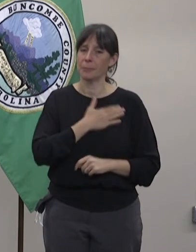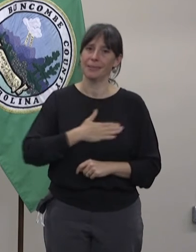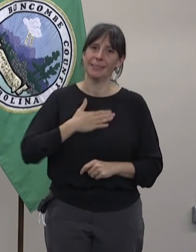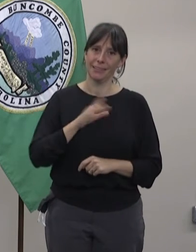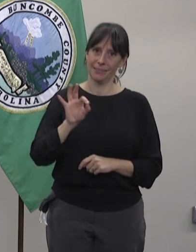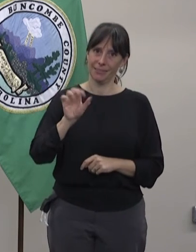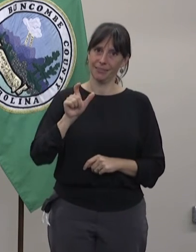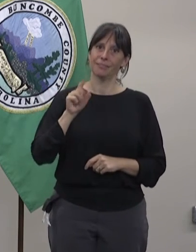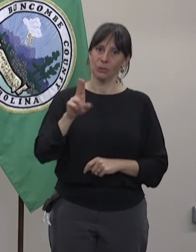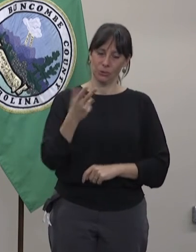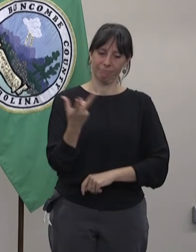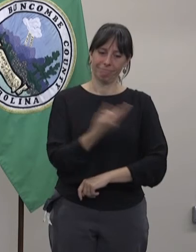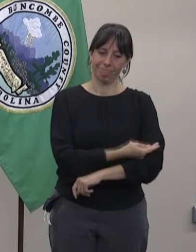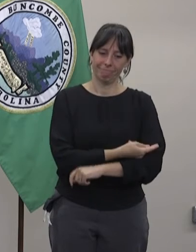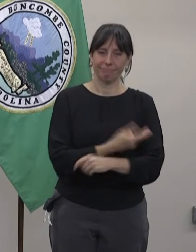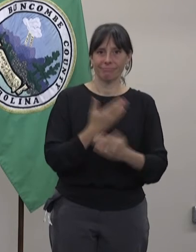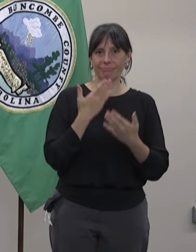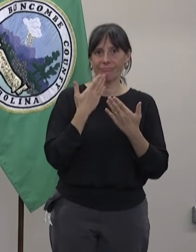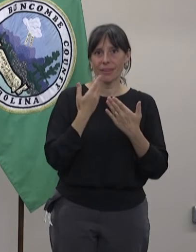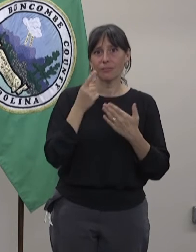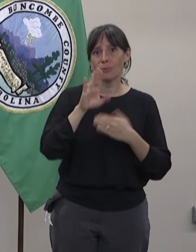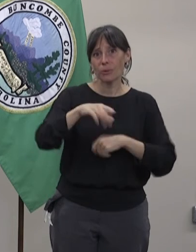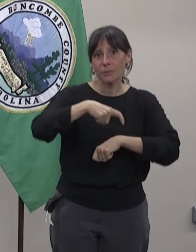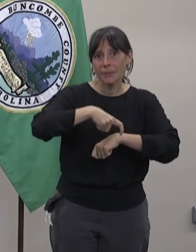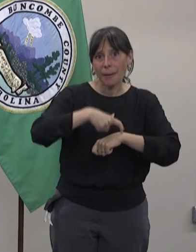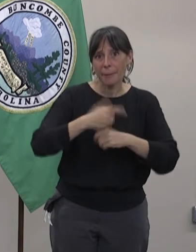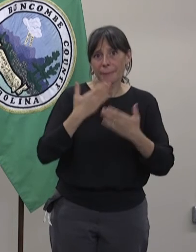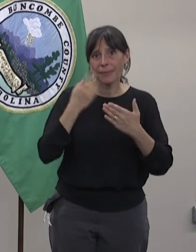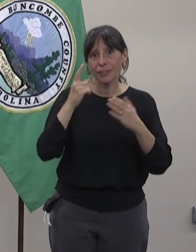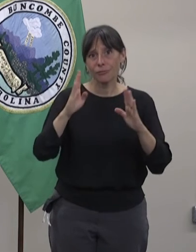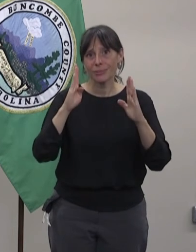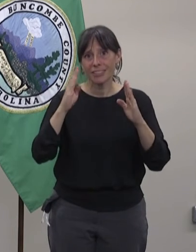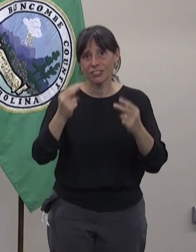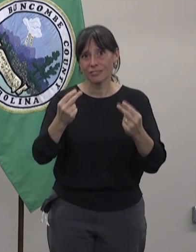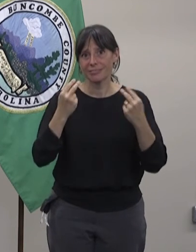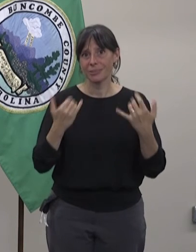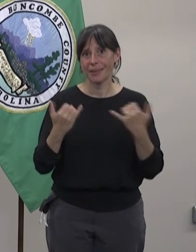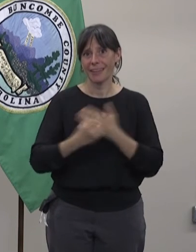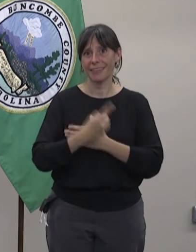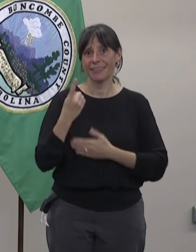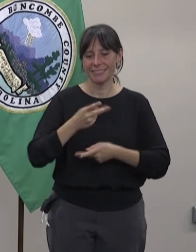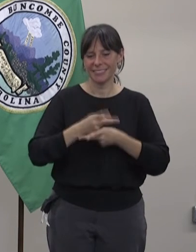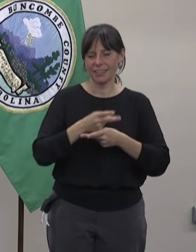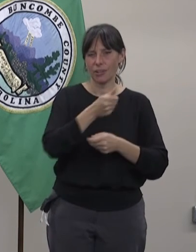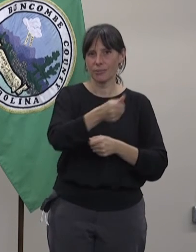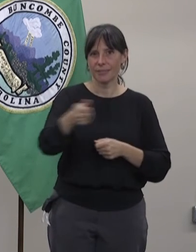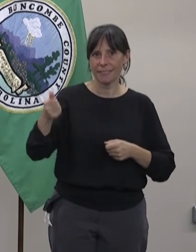queridos, hazlo por tus vecinos y por favor tengas la vacuna del flu.